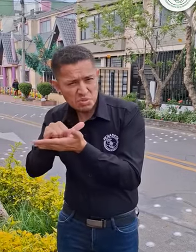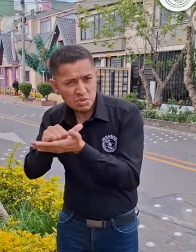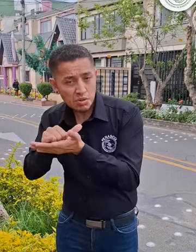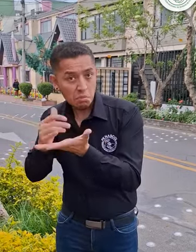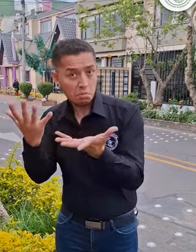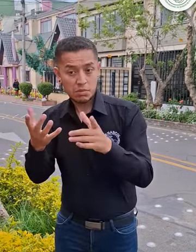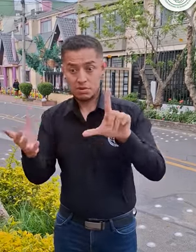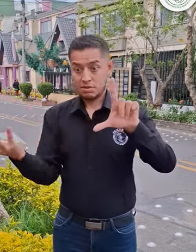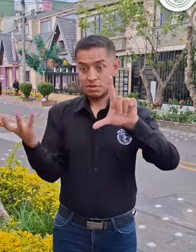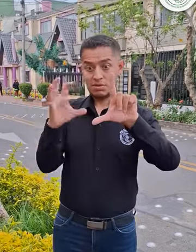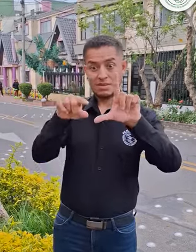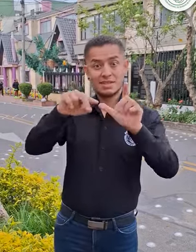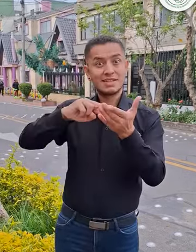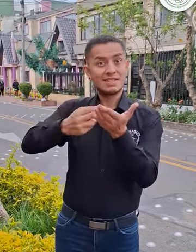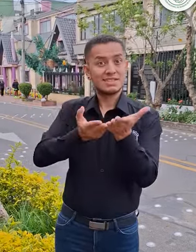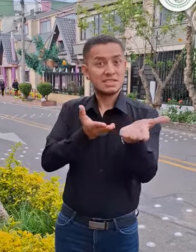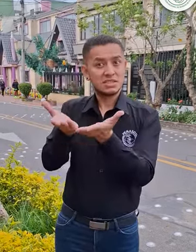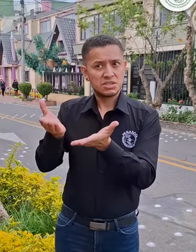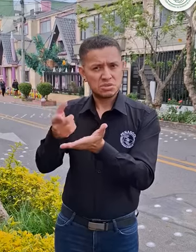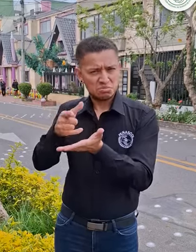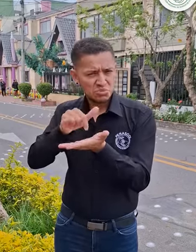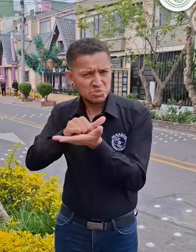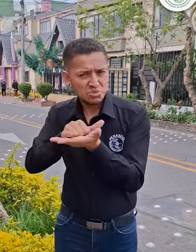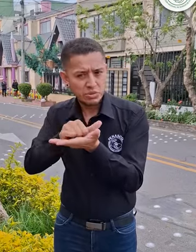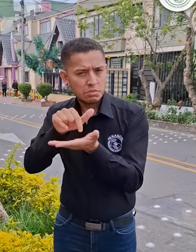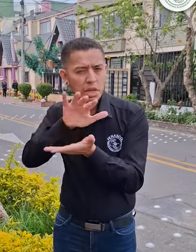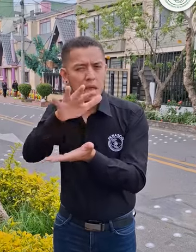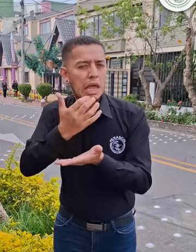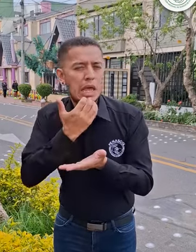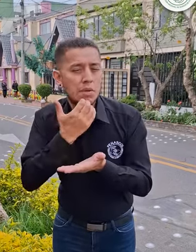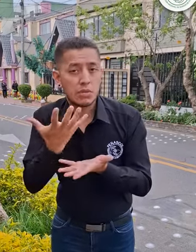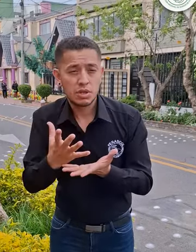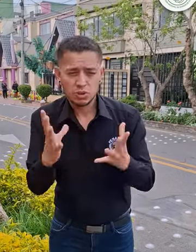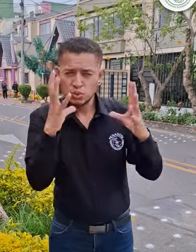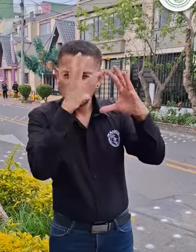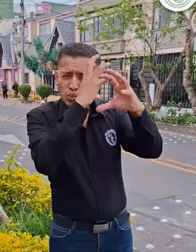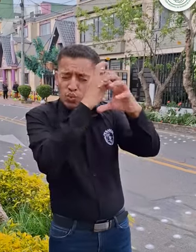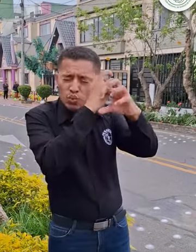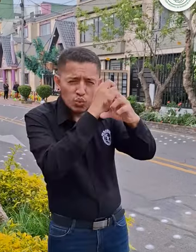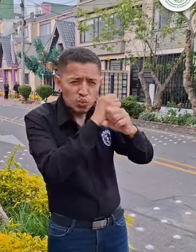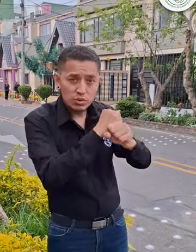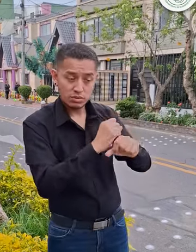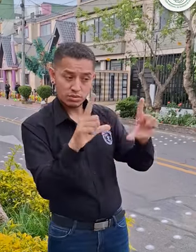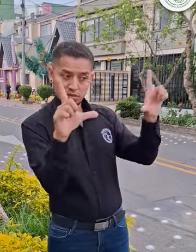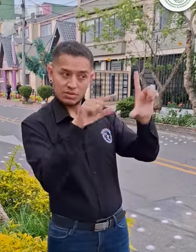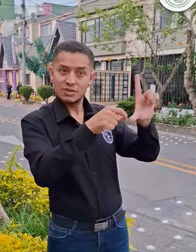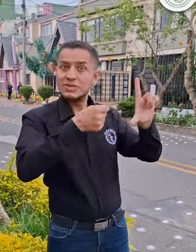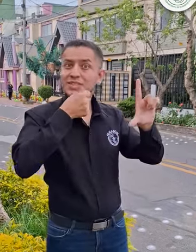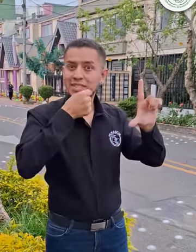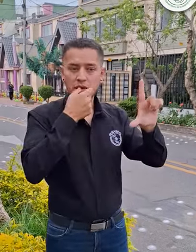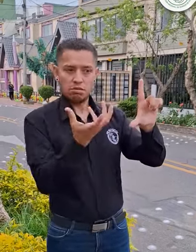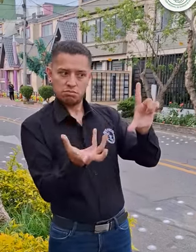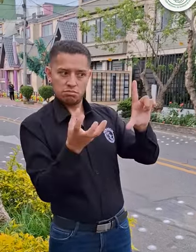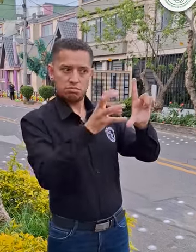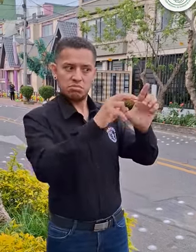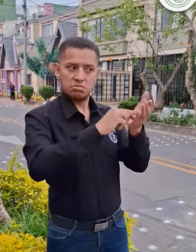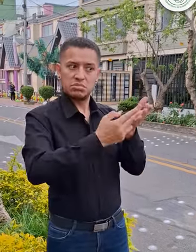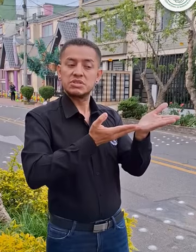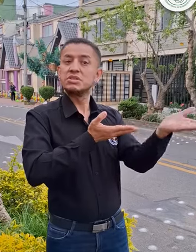Caption seguirá igual o el servicio de interpretación continuará con lo mismo, como por ejemplo en el horario de algunos noticieros en la noche.